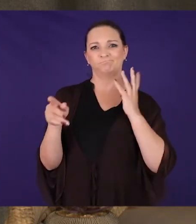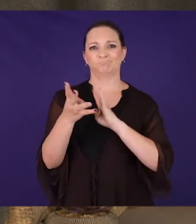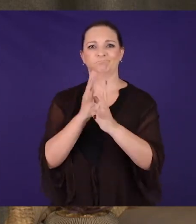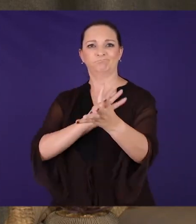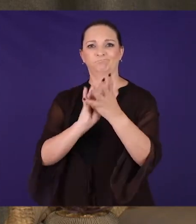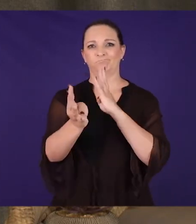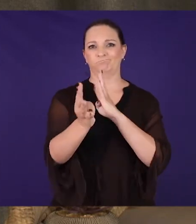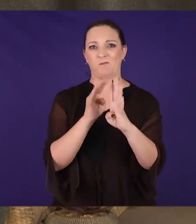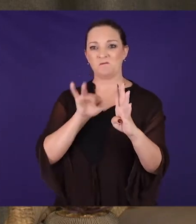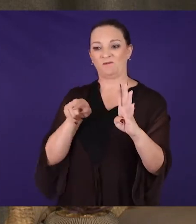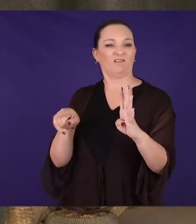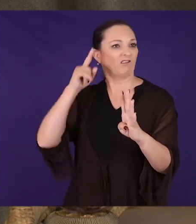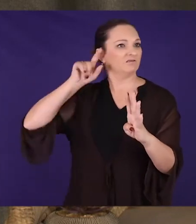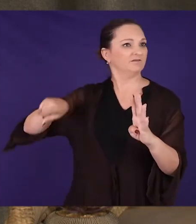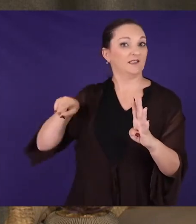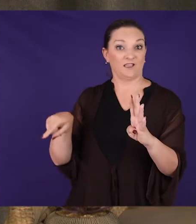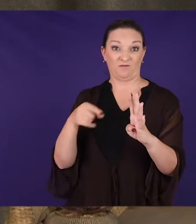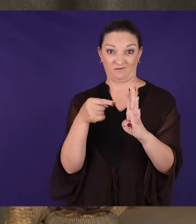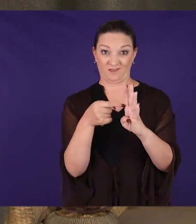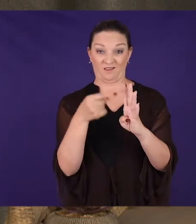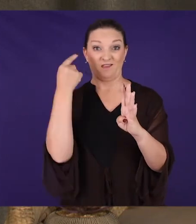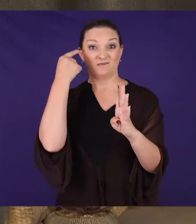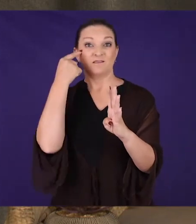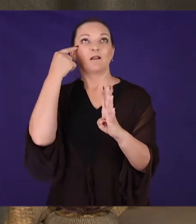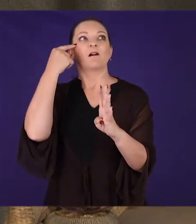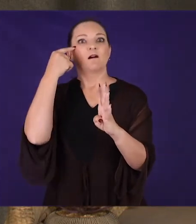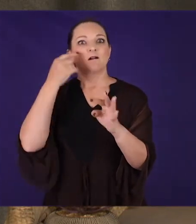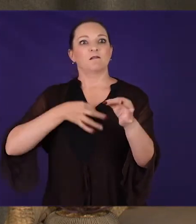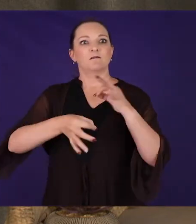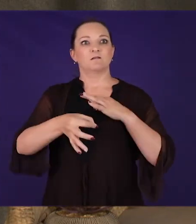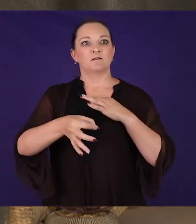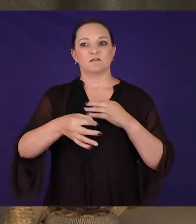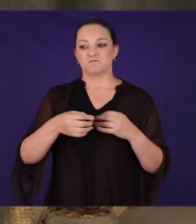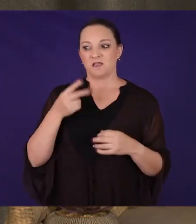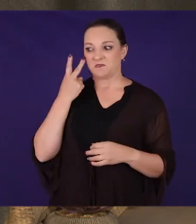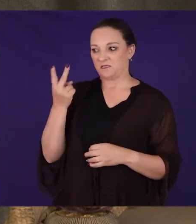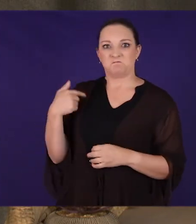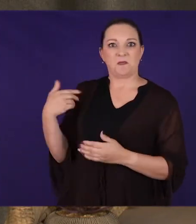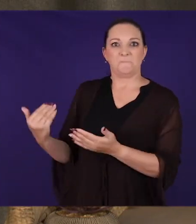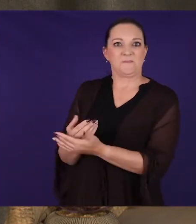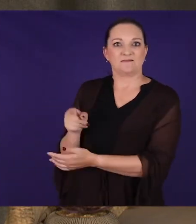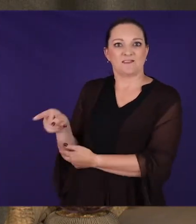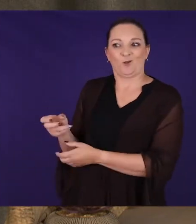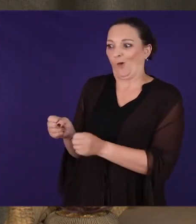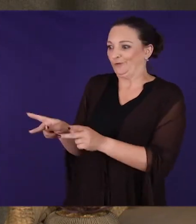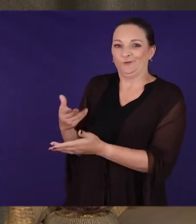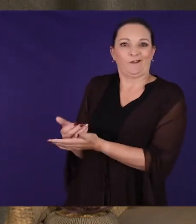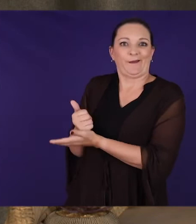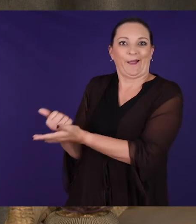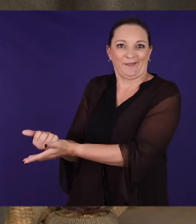uitgereik het nie sy skoene plaas en dan ontdek jy weer wat maak jy nou mee as jy achterkom jy het iets gemis of jy het een fout gemaakt. En